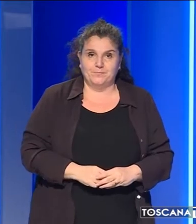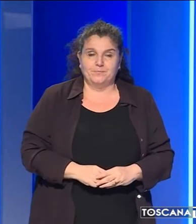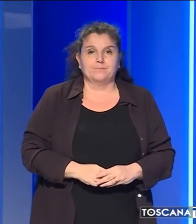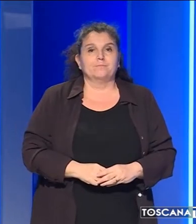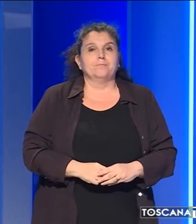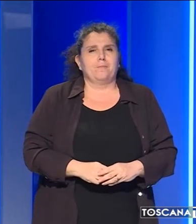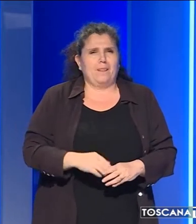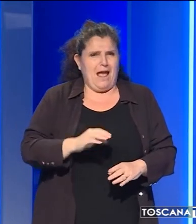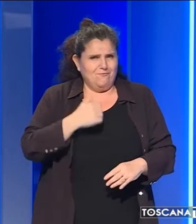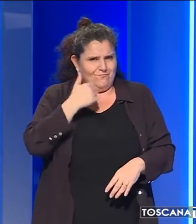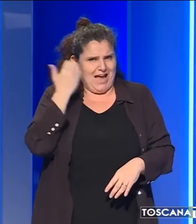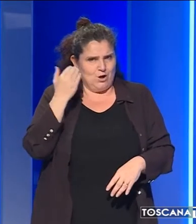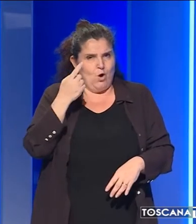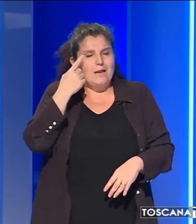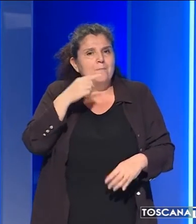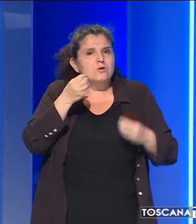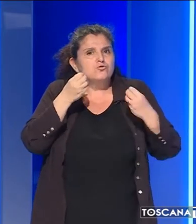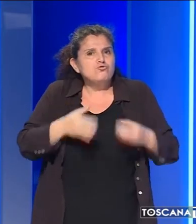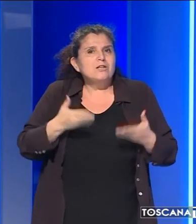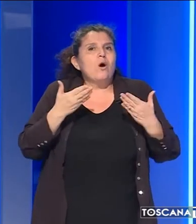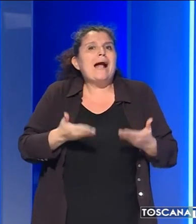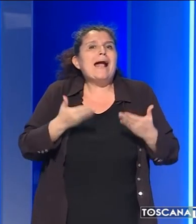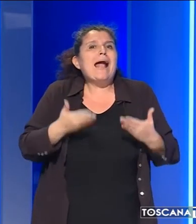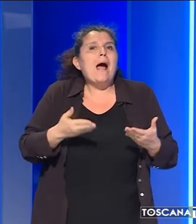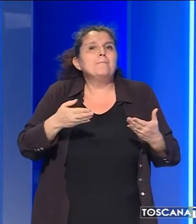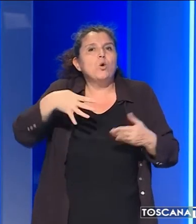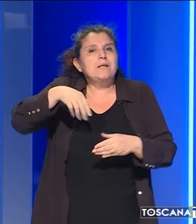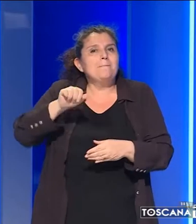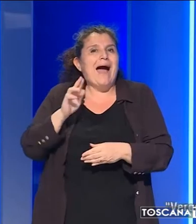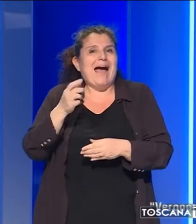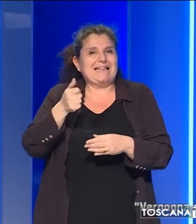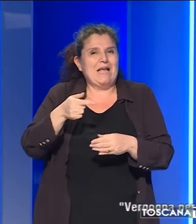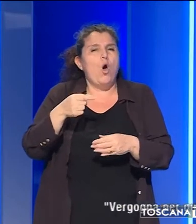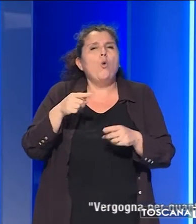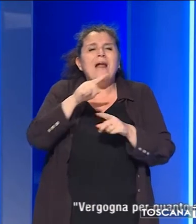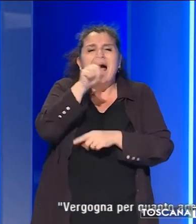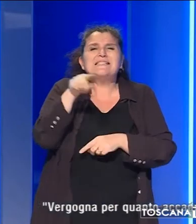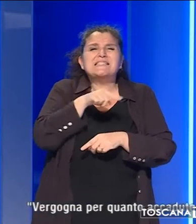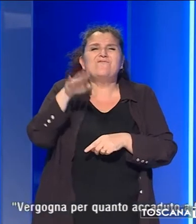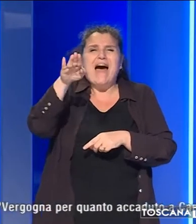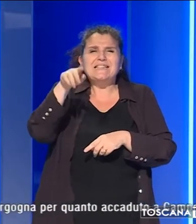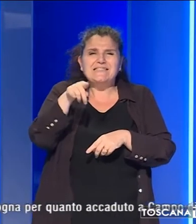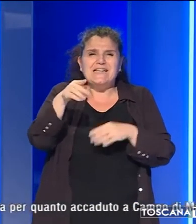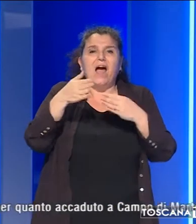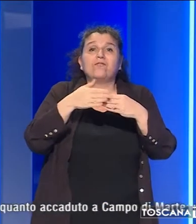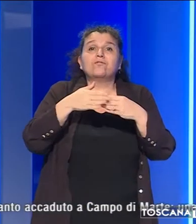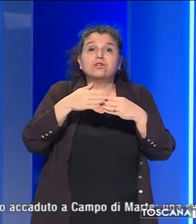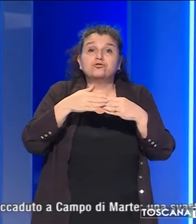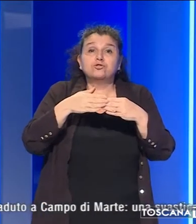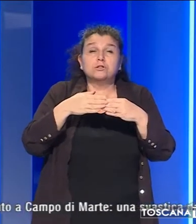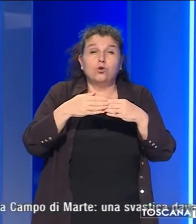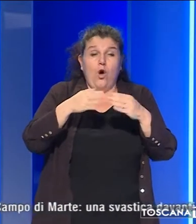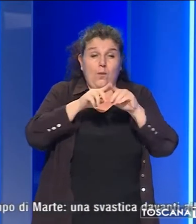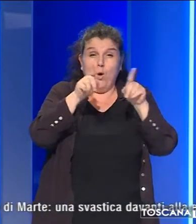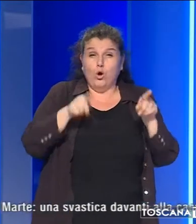Vergogna per quanto accaduto a Campo di Marte, una svastica davanti alla casa di una famiglia ebraica. Ma stiamo